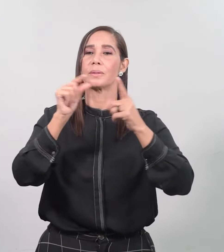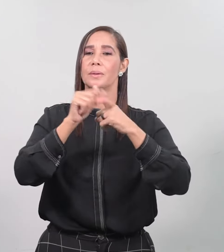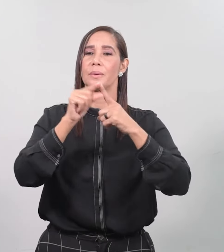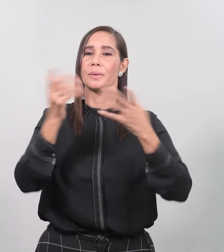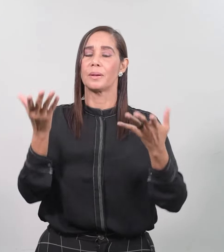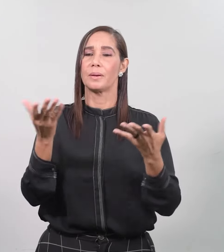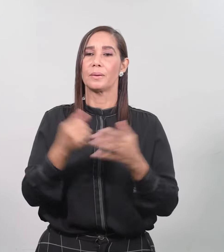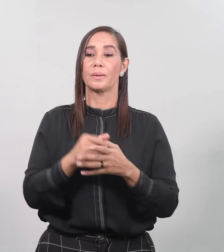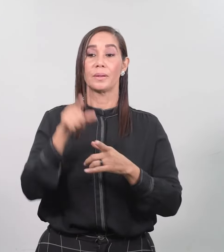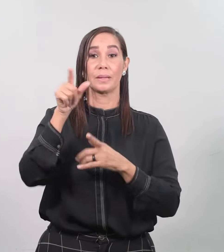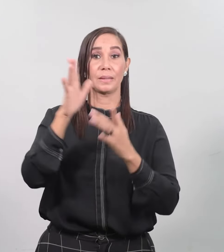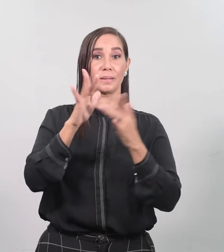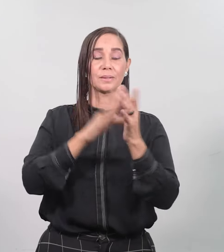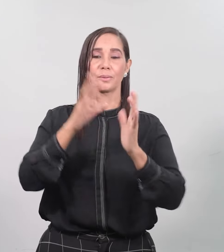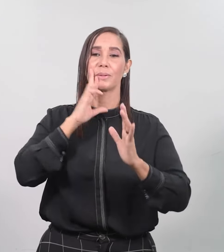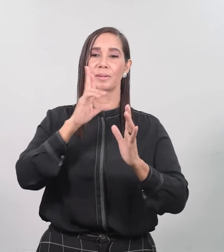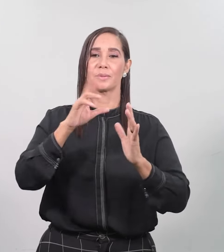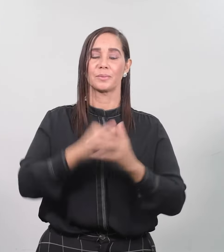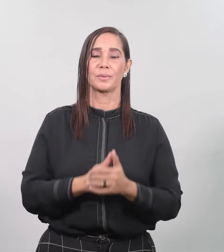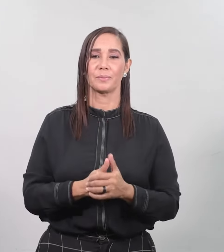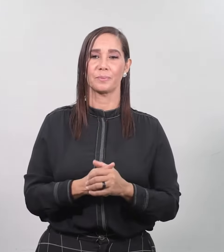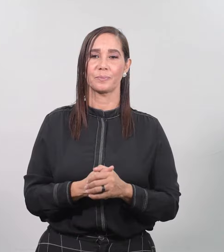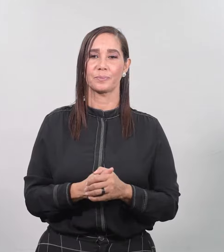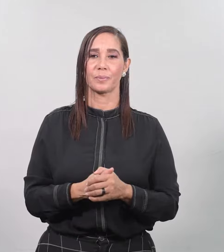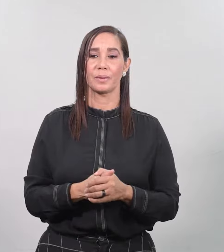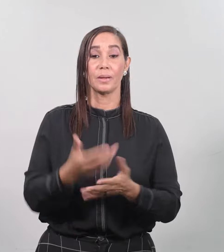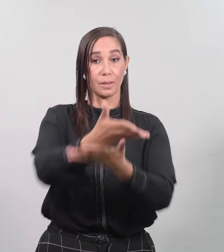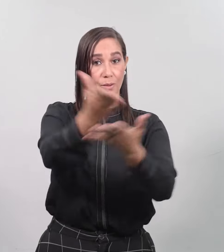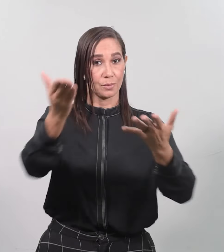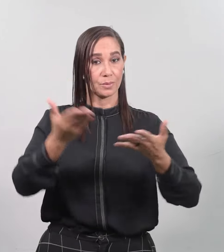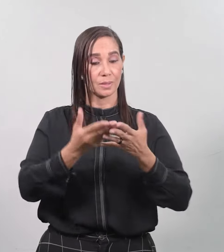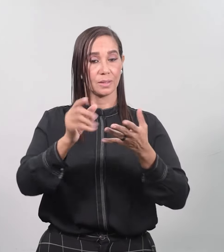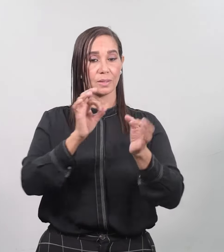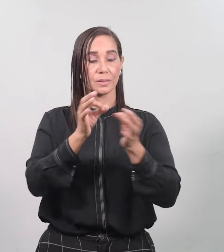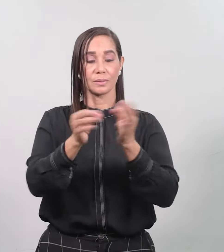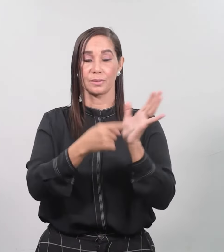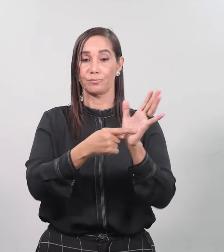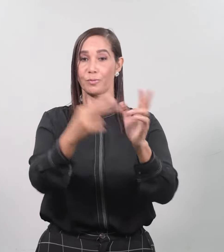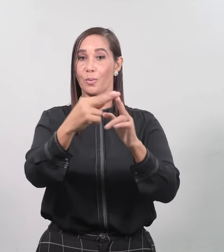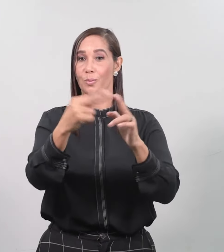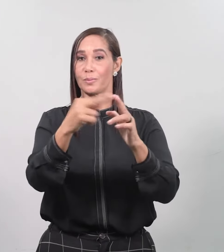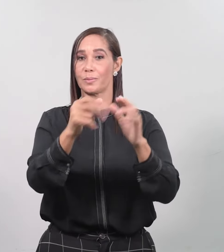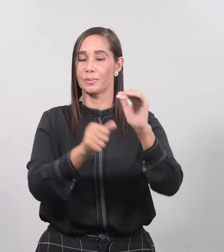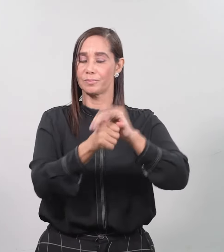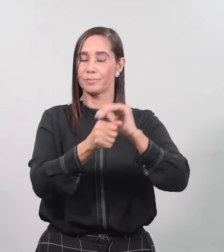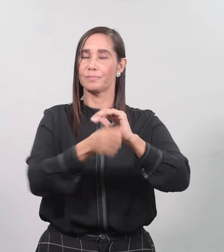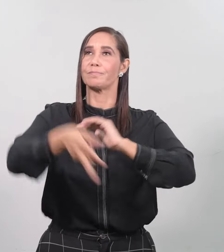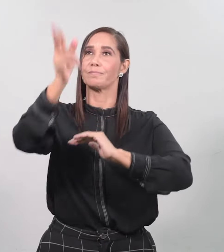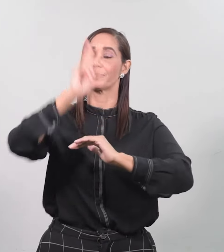Él les contestó A ustedes se les ha concedido conocer los secretos del reino de los cielos